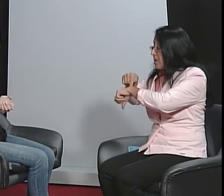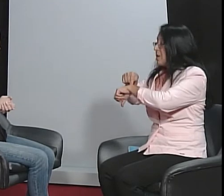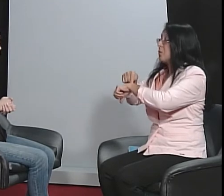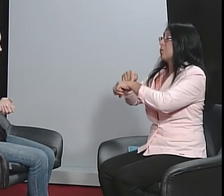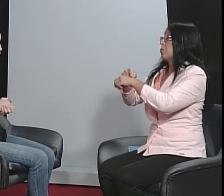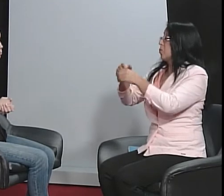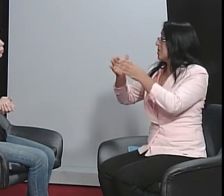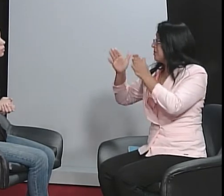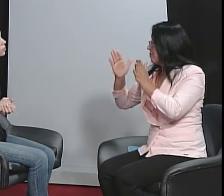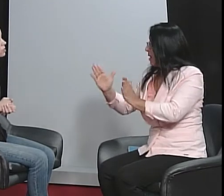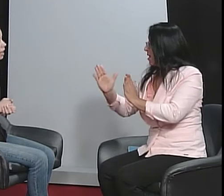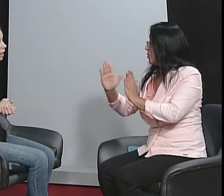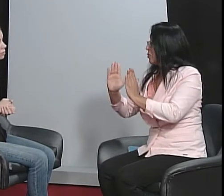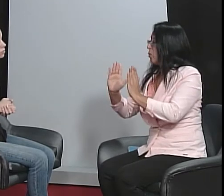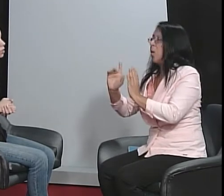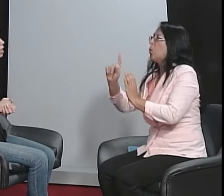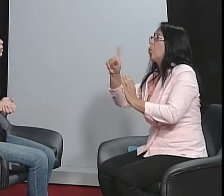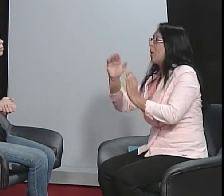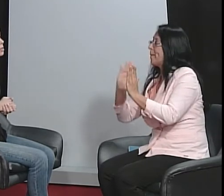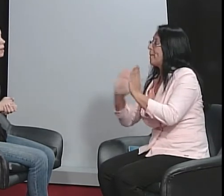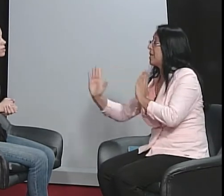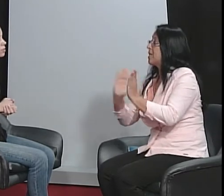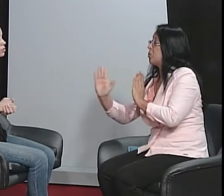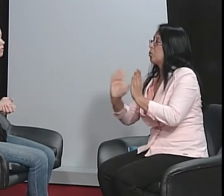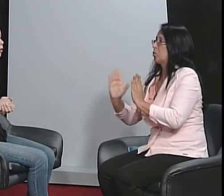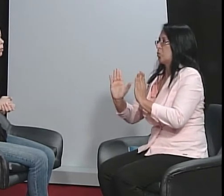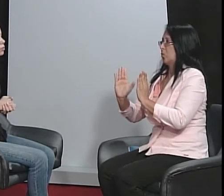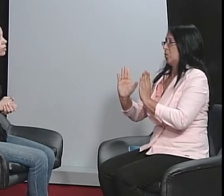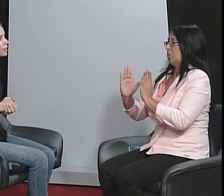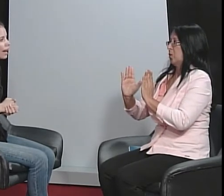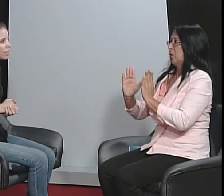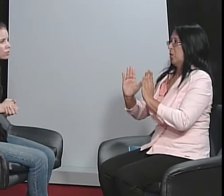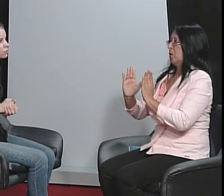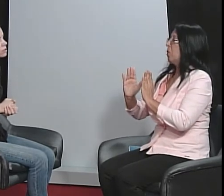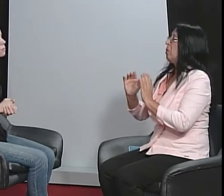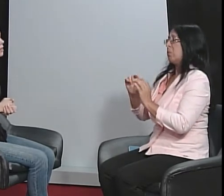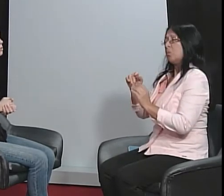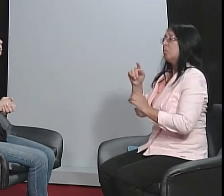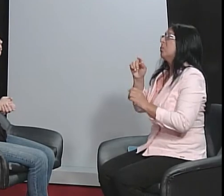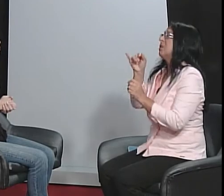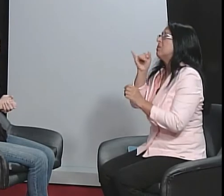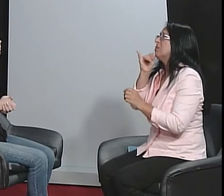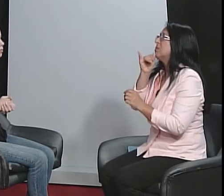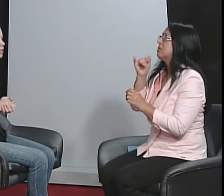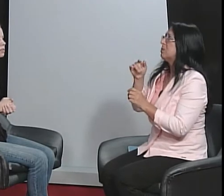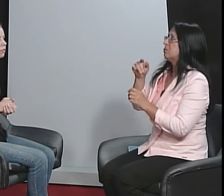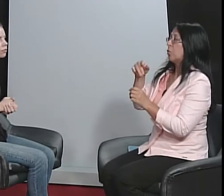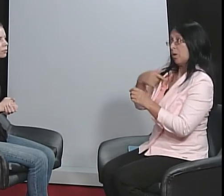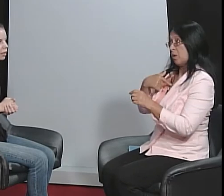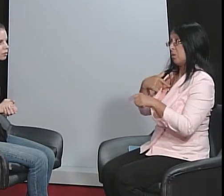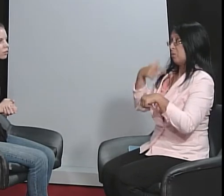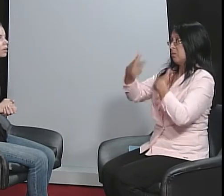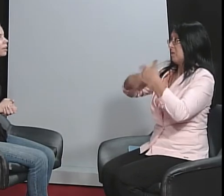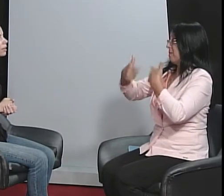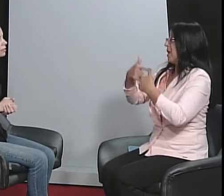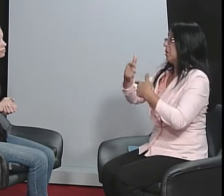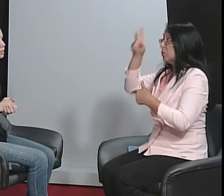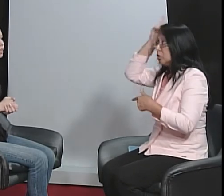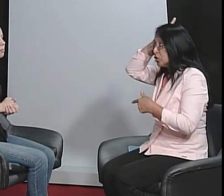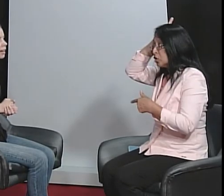bebê e no momento certo, no espaço que tiver oportunidade, no espaço próprio do desenvolvimento, trabalhar